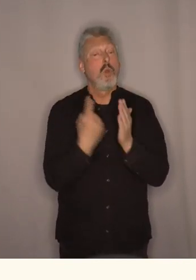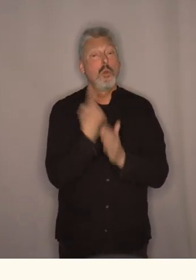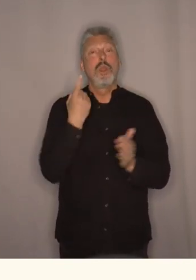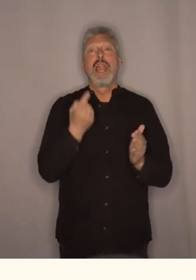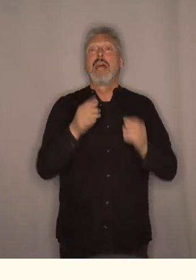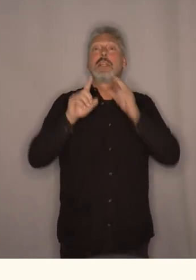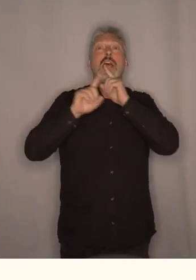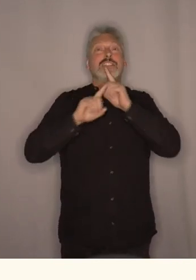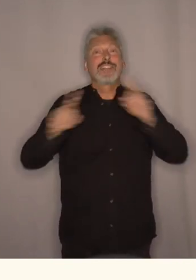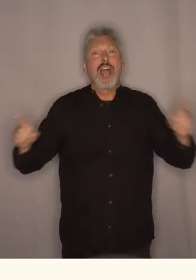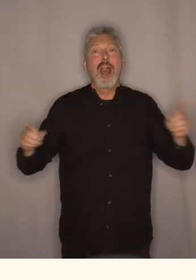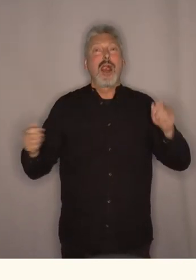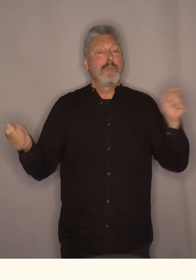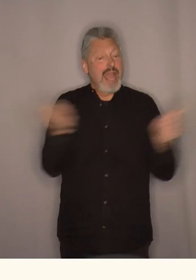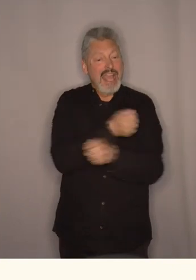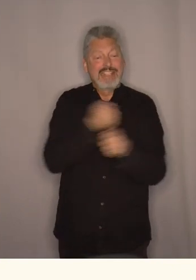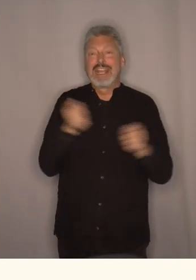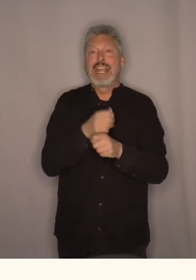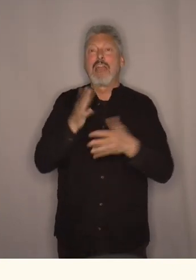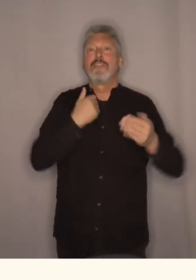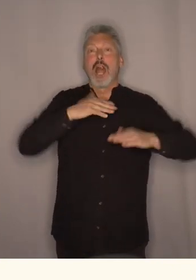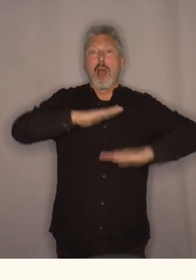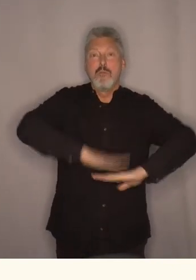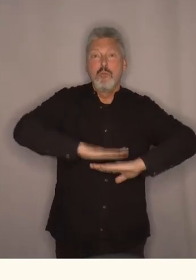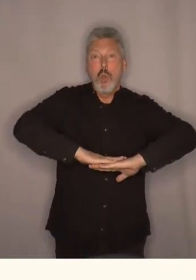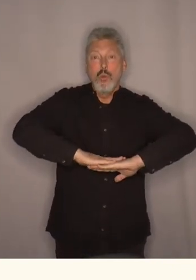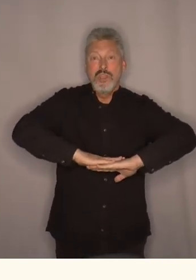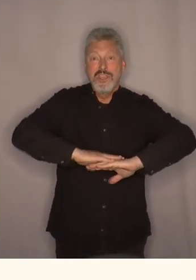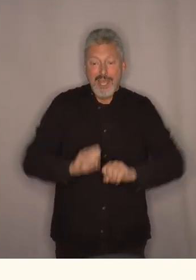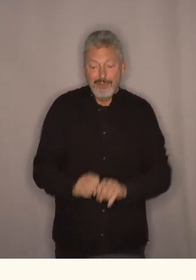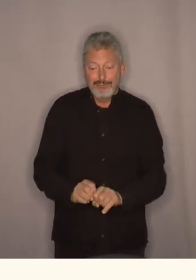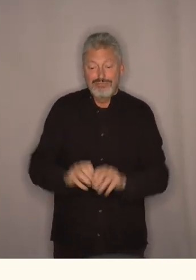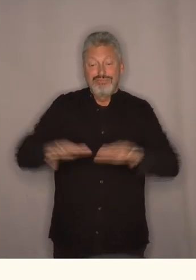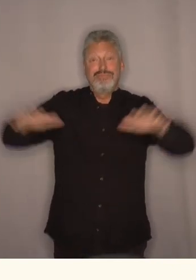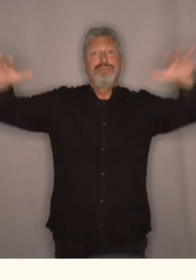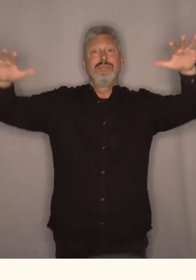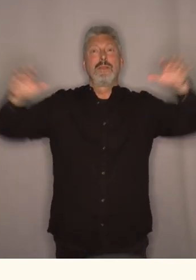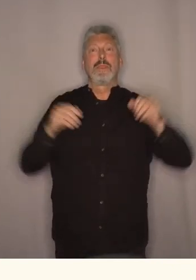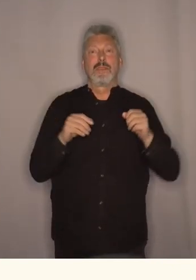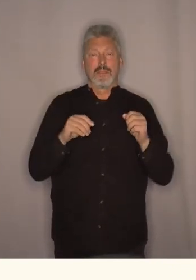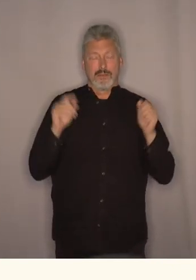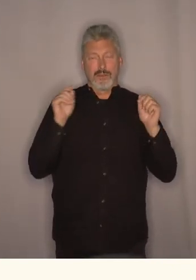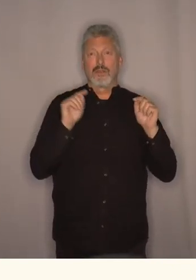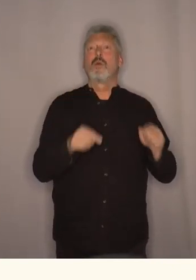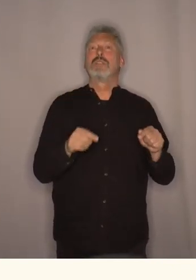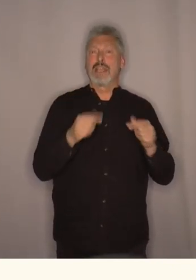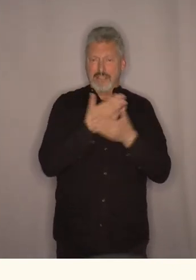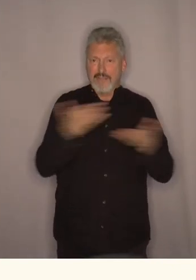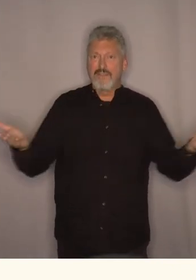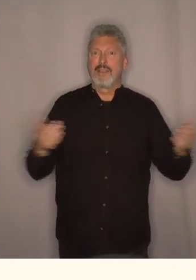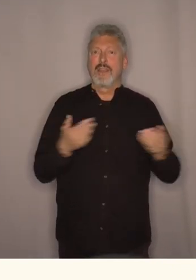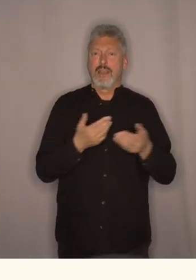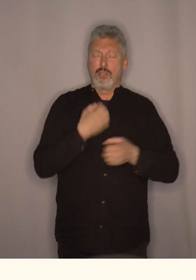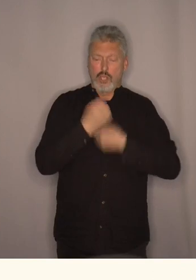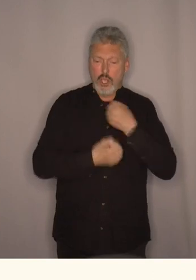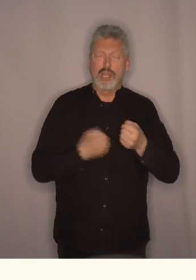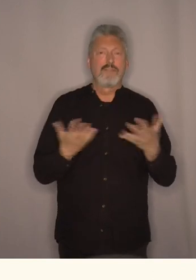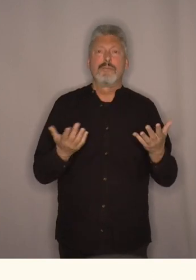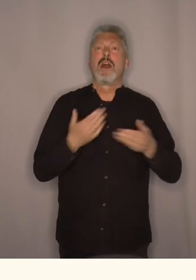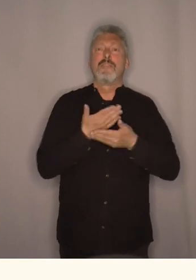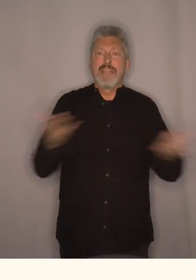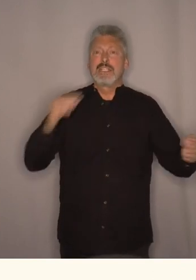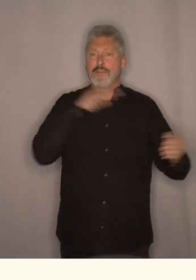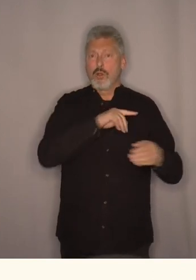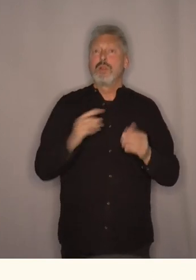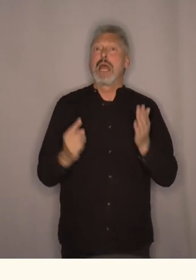skape endringer nedenfra, og få med seg folk. Og det vi skal gjøre, det er å vise folk at det er mulig å løse de